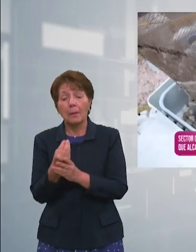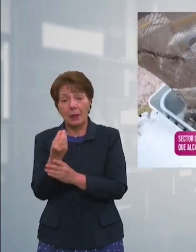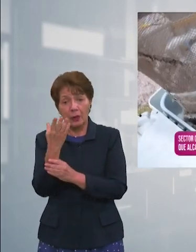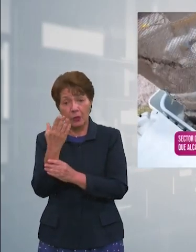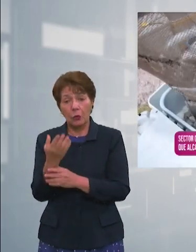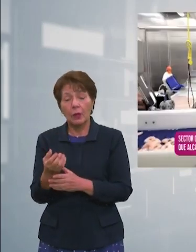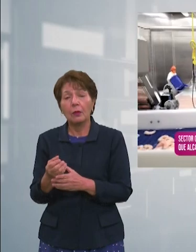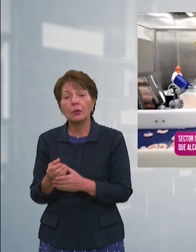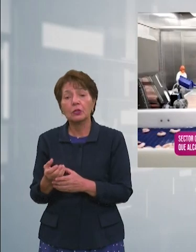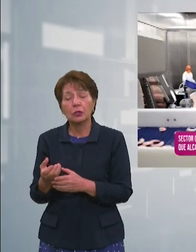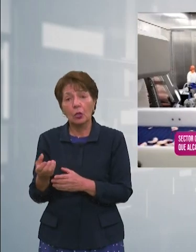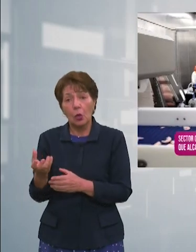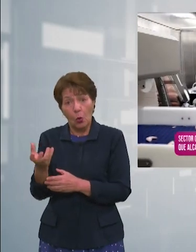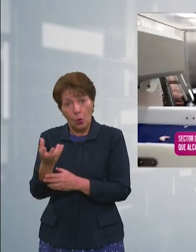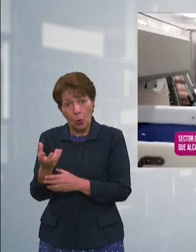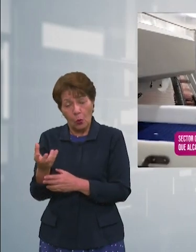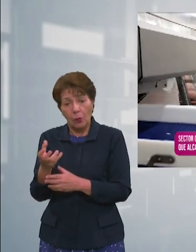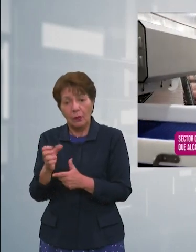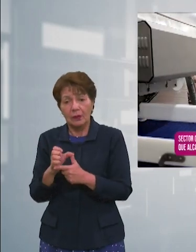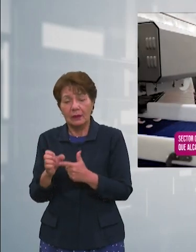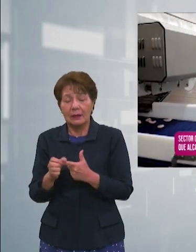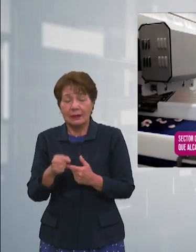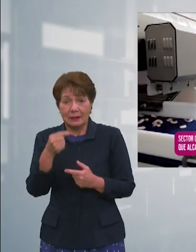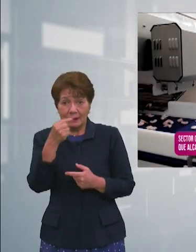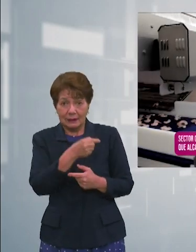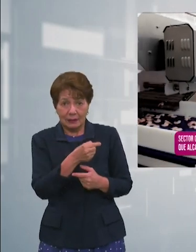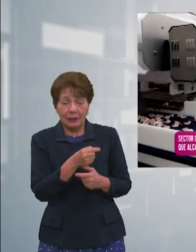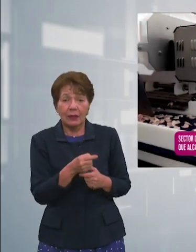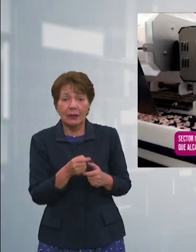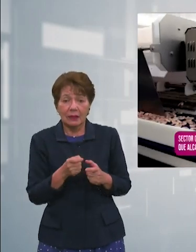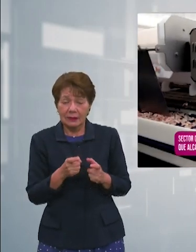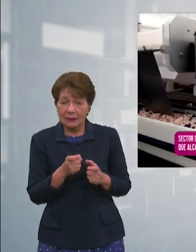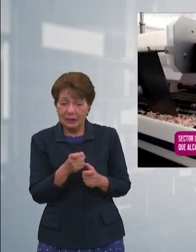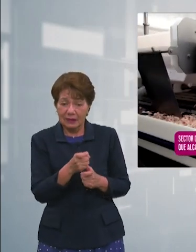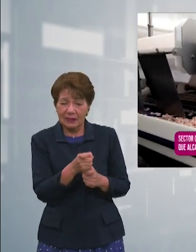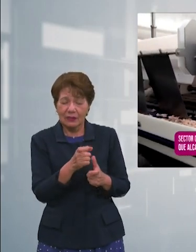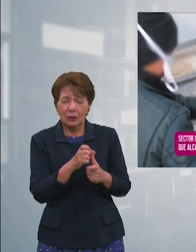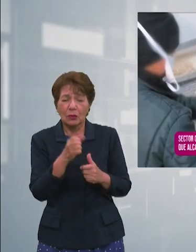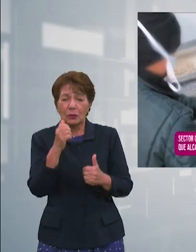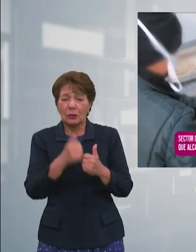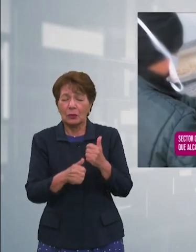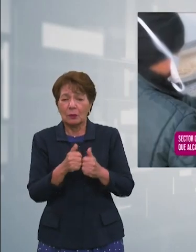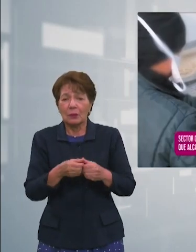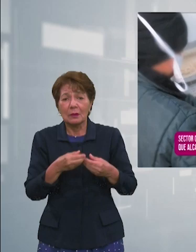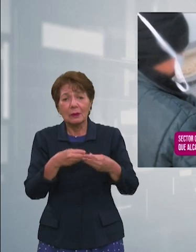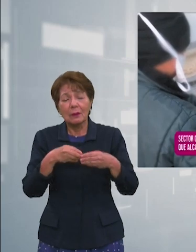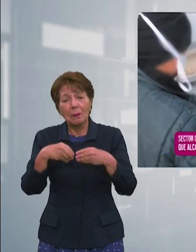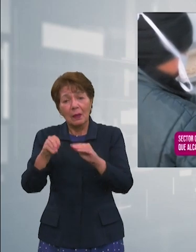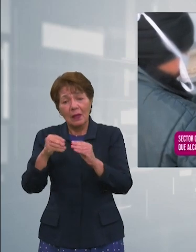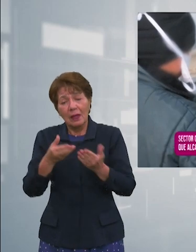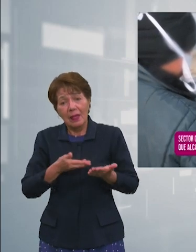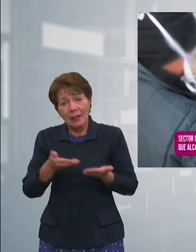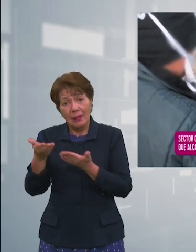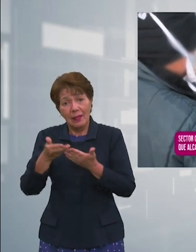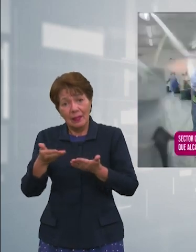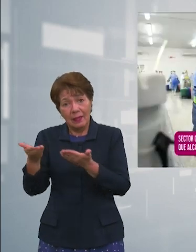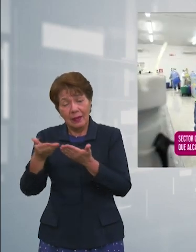manifiestan estar experimentando una crisis en las exportaciones que ya se refleja en pérdidas